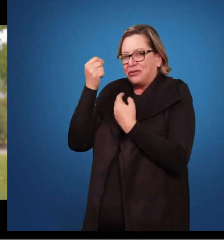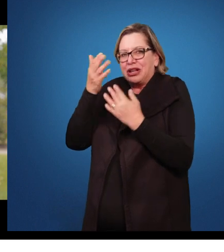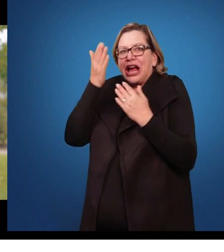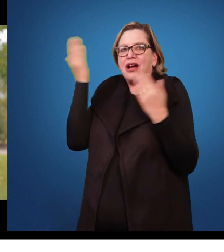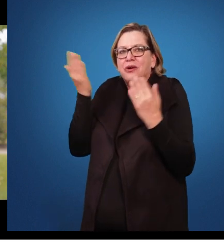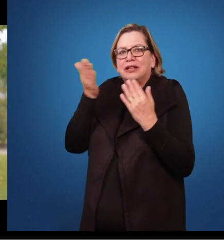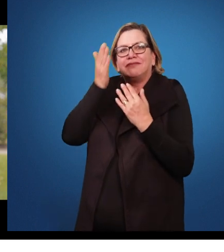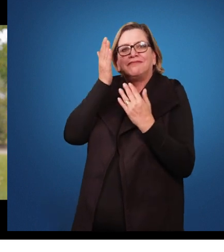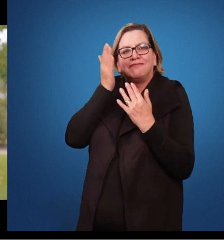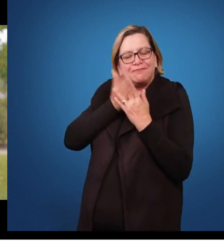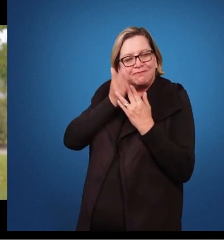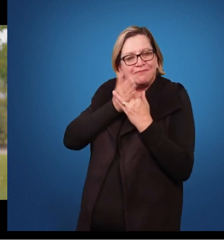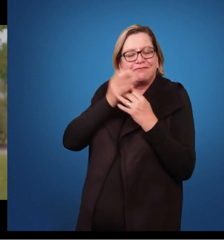intervalo e já voltamos com o nosso tema.